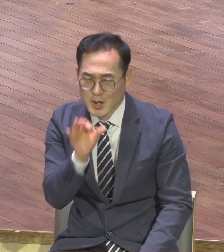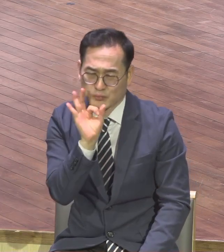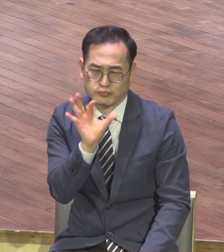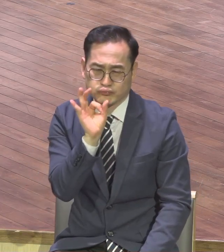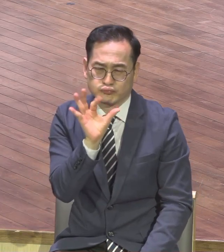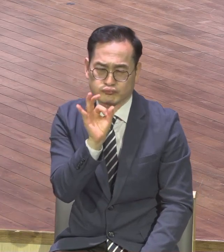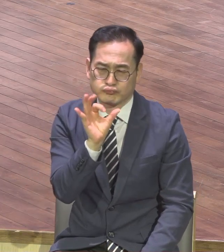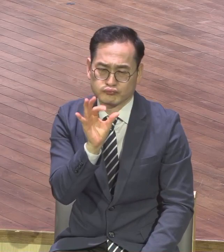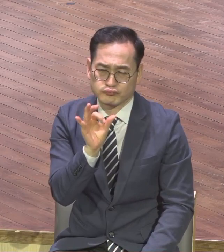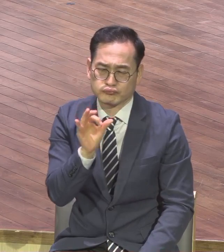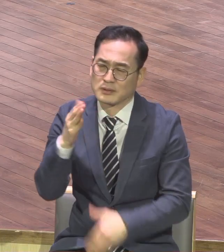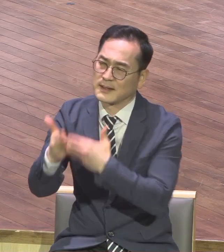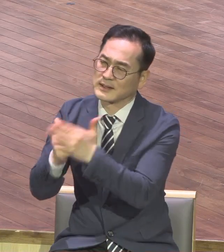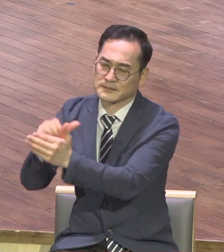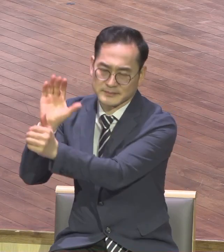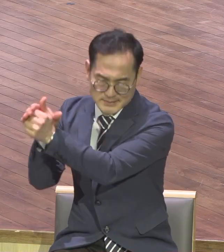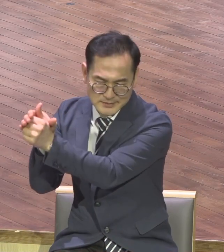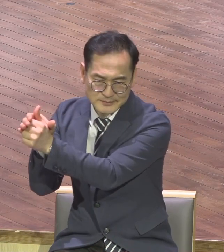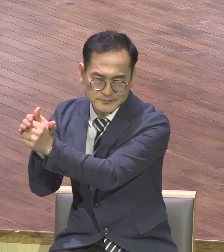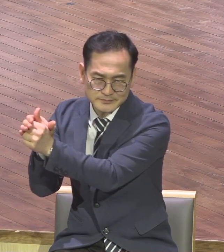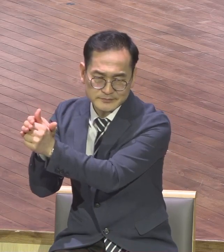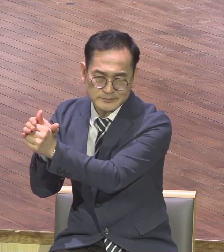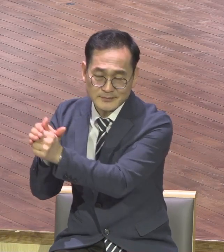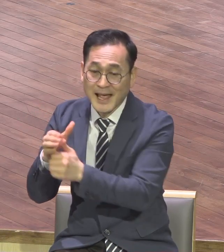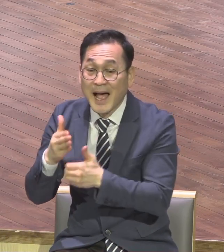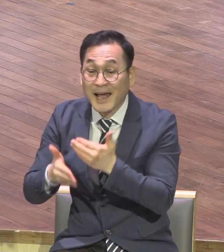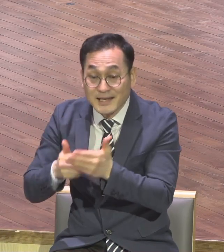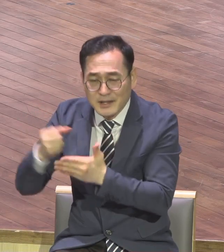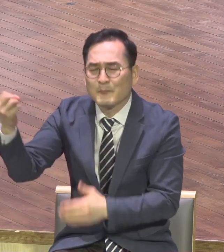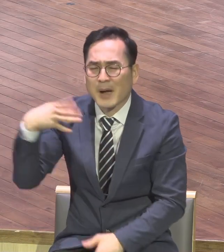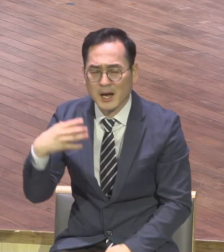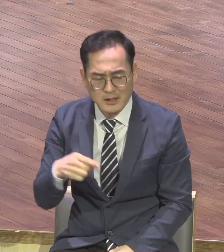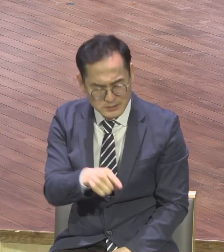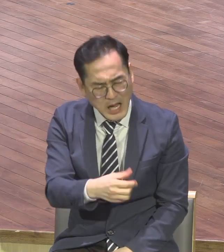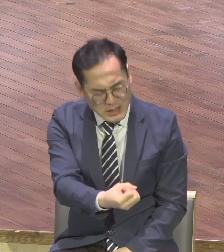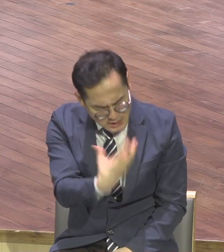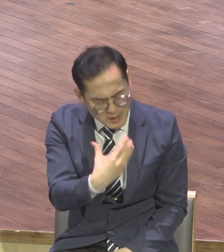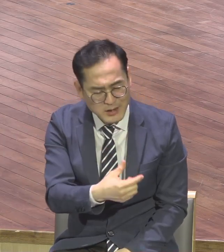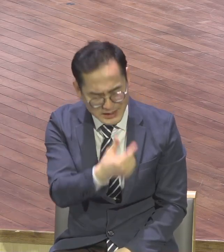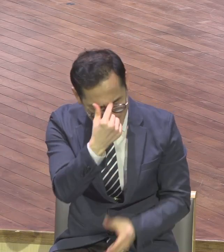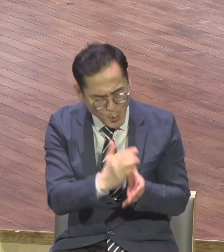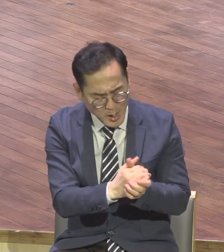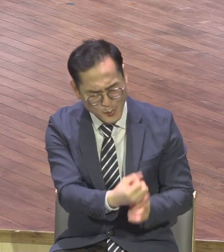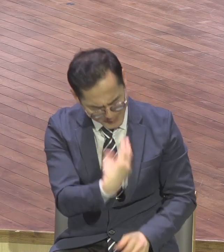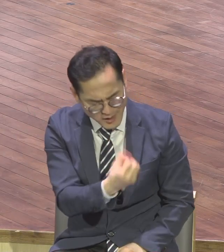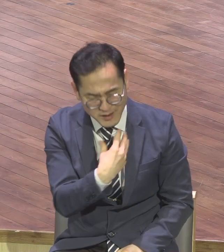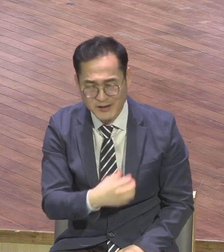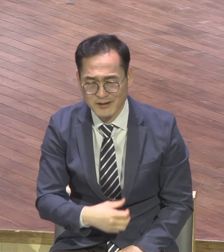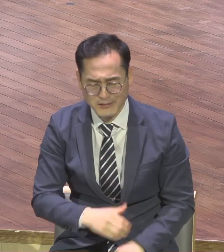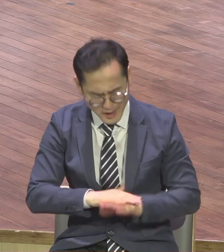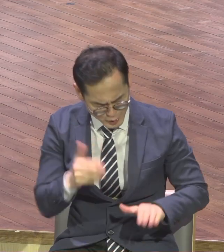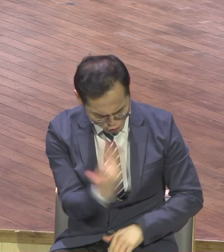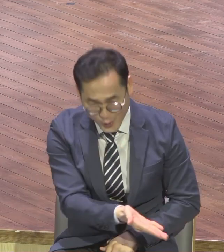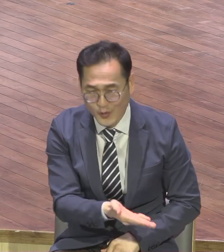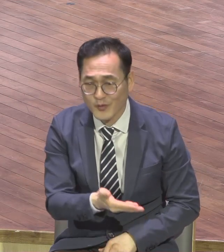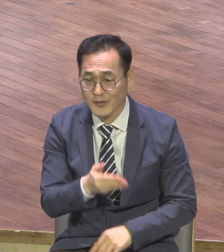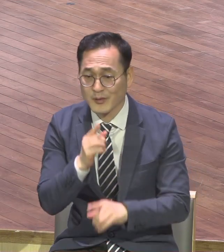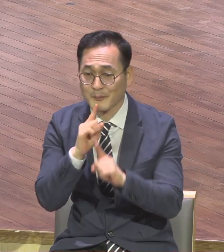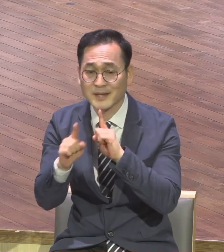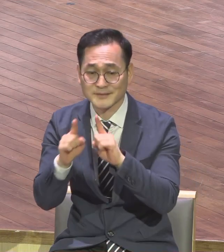하나님이 기회를 주었습니다 너는 내게 불을 지져라 2023년 하나님이 은약성체에